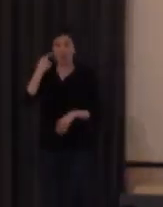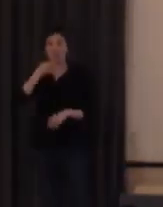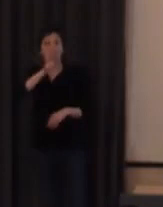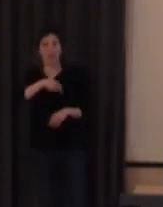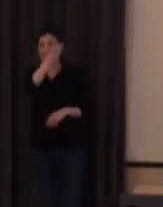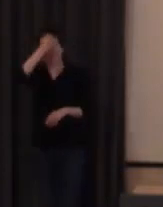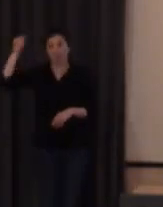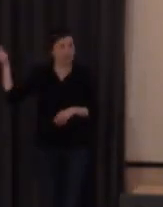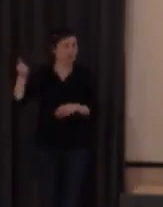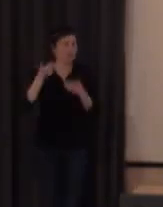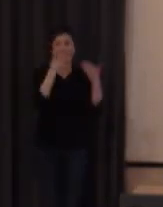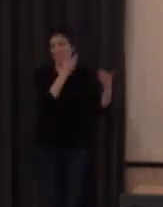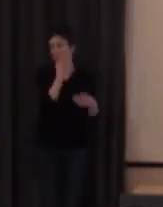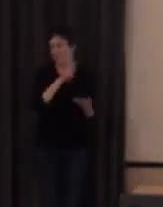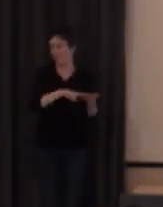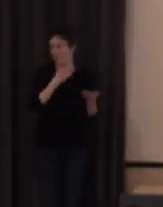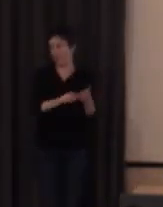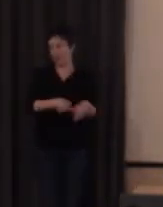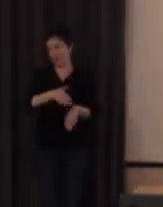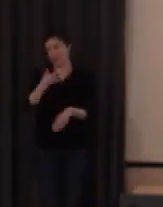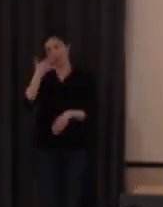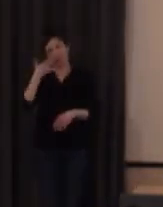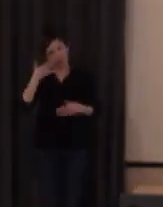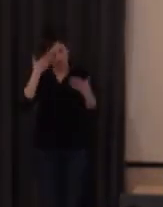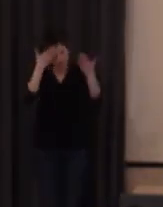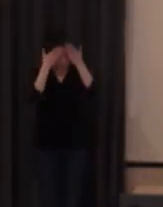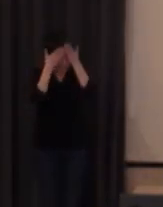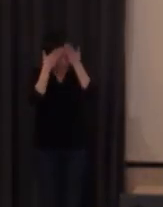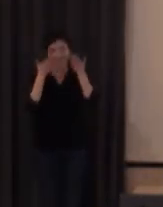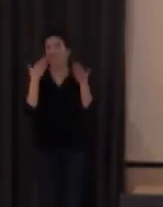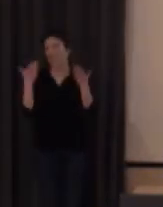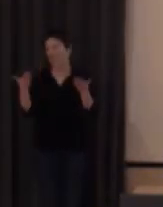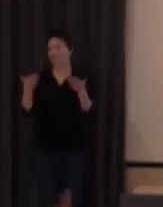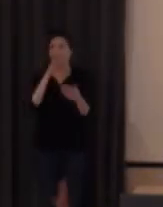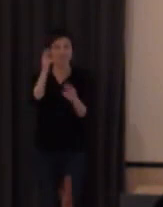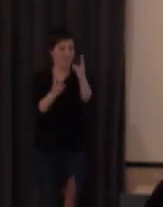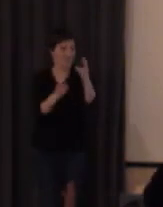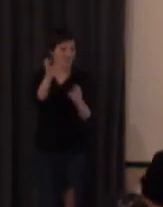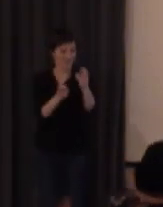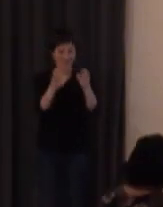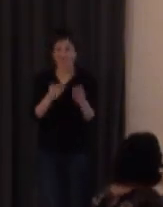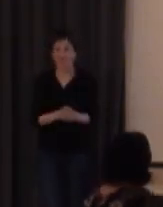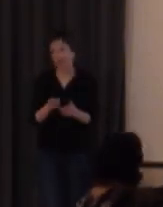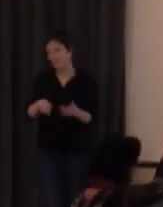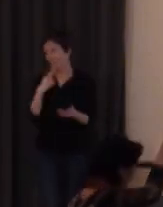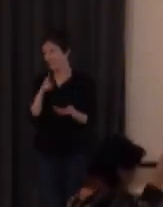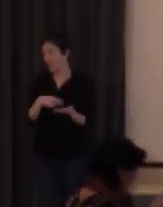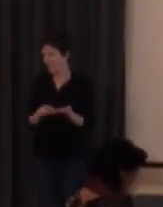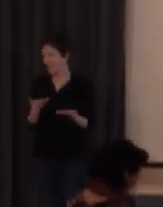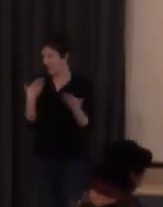gracias a a las dos intérprets por favor muchas gracias a todos por la asistencia y a las intérpretes también